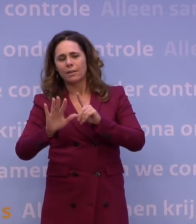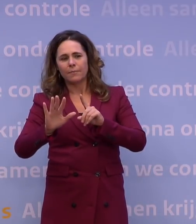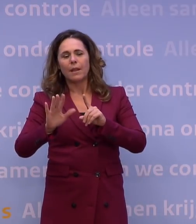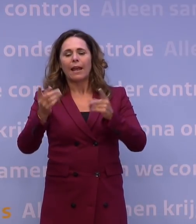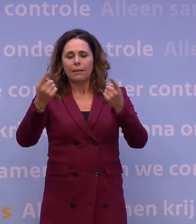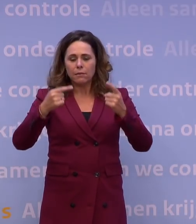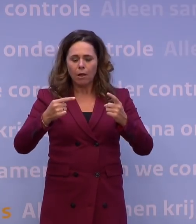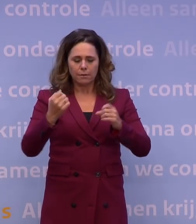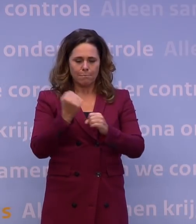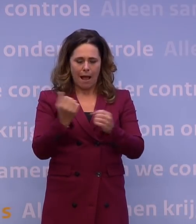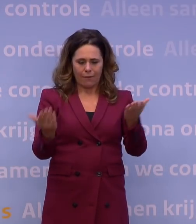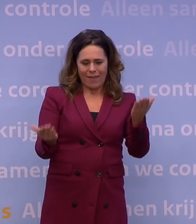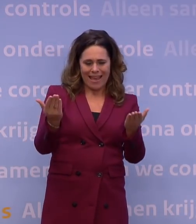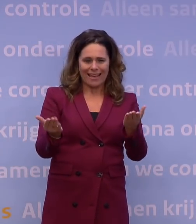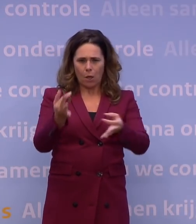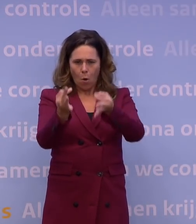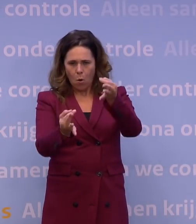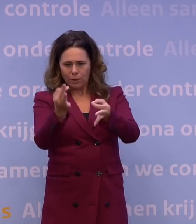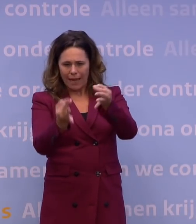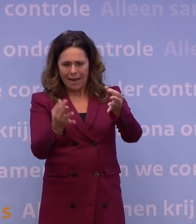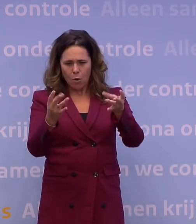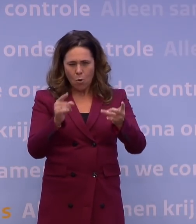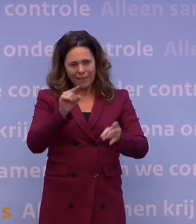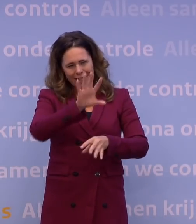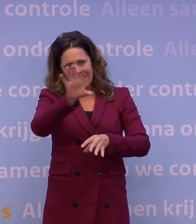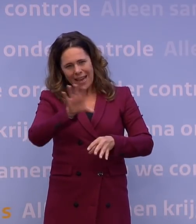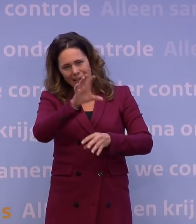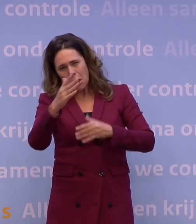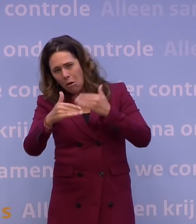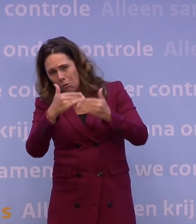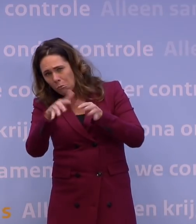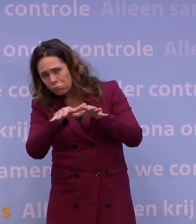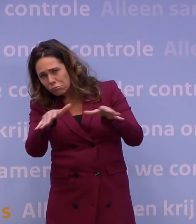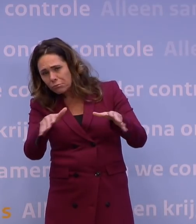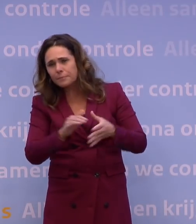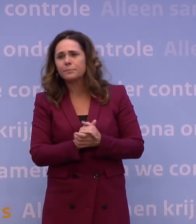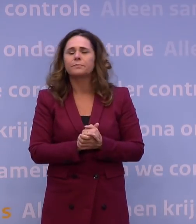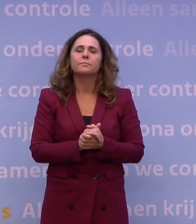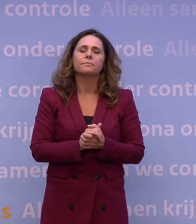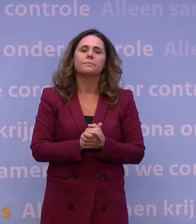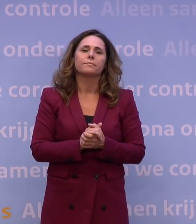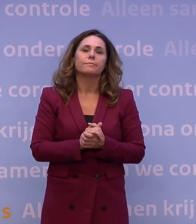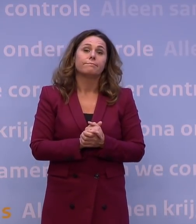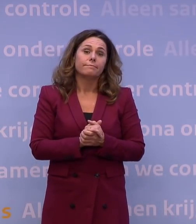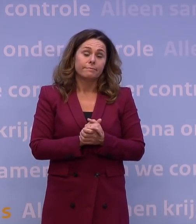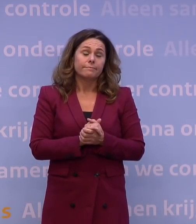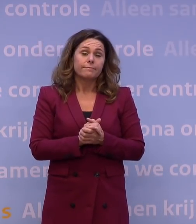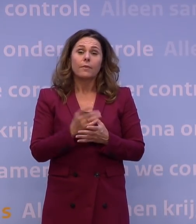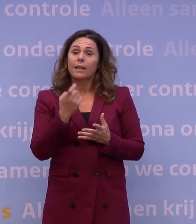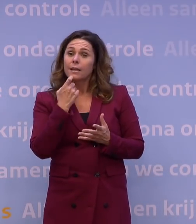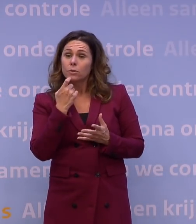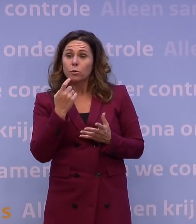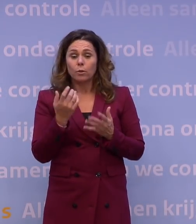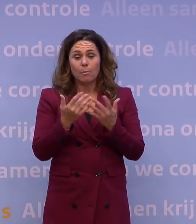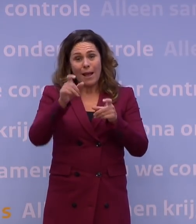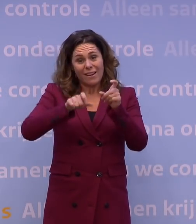vormen van een oordeel, een weging van hoe gaat het hier in deze regio. En wat natuurlijk waar is, is dat wij daar waar